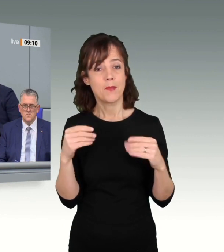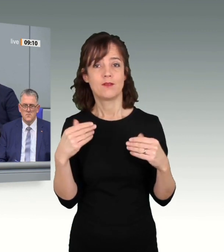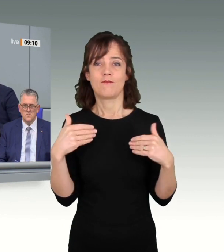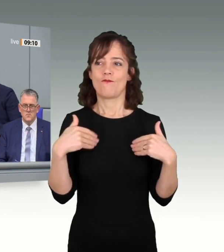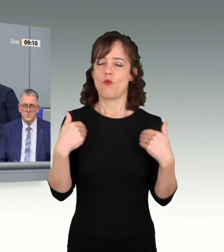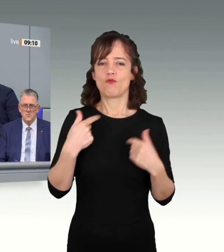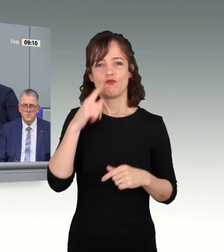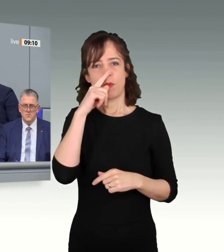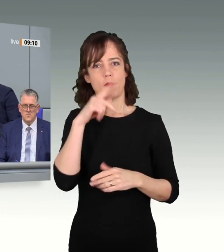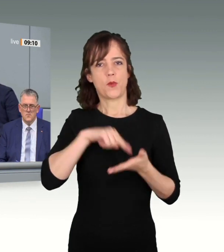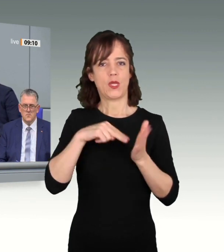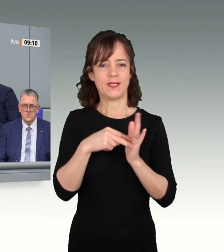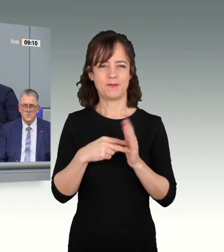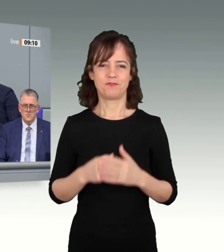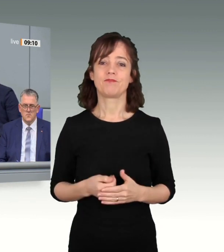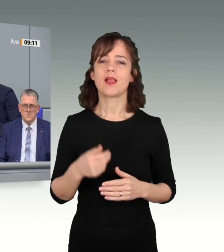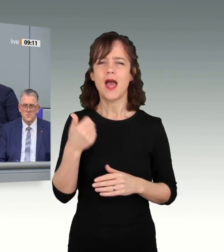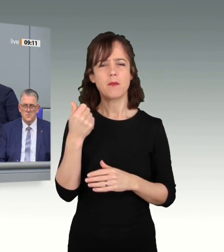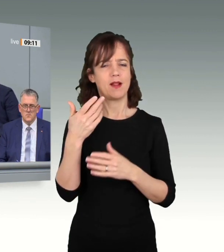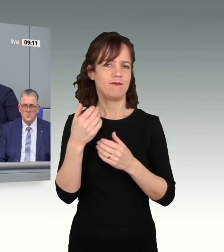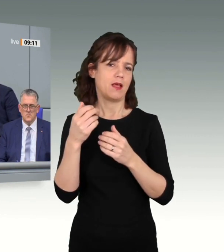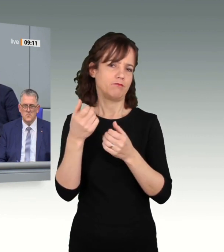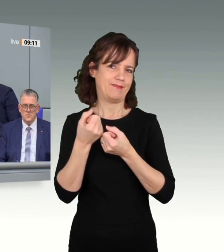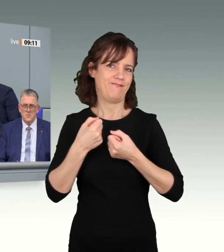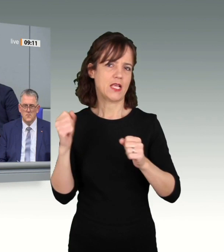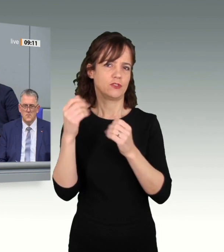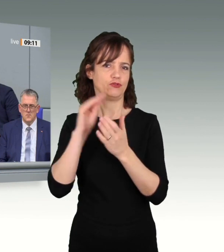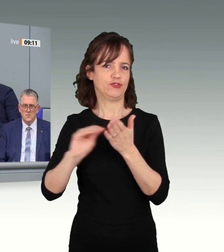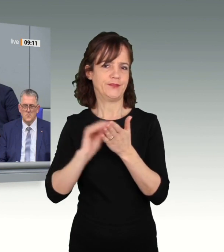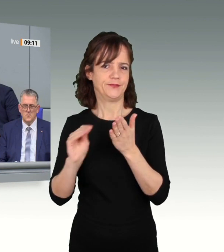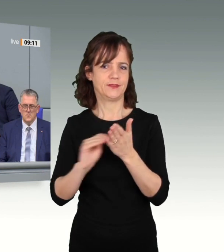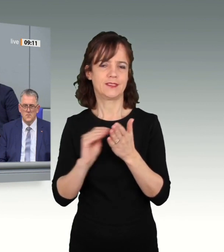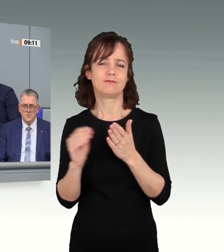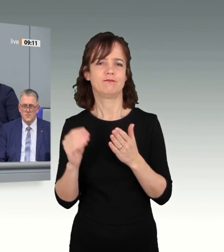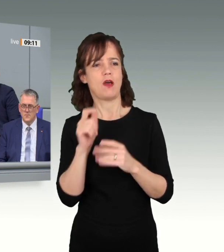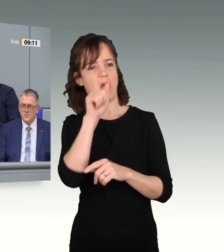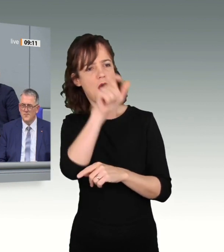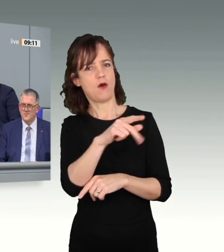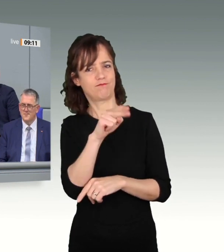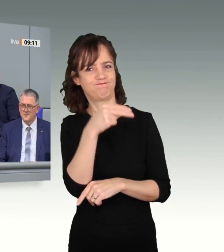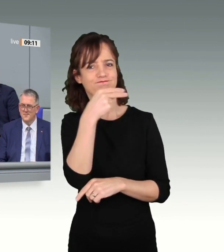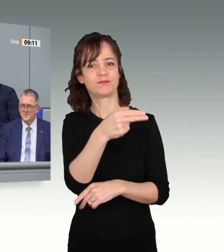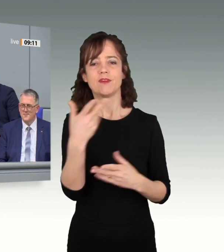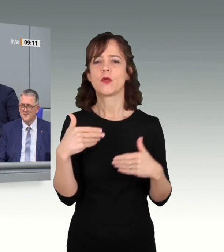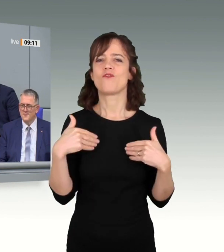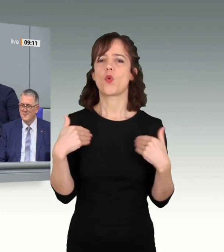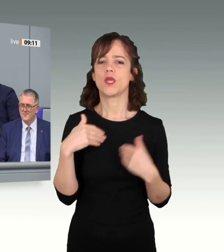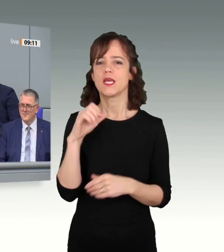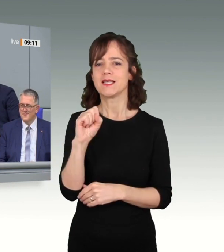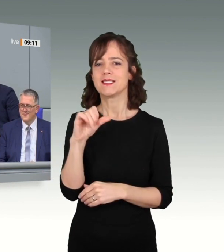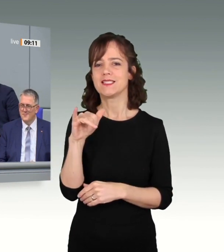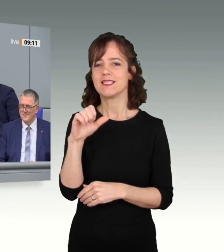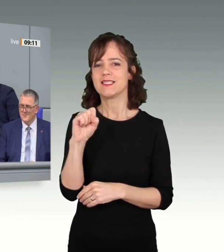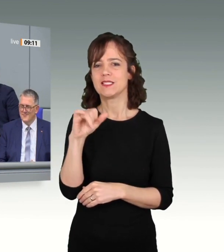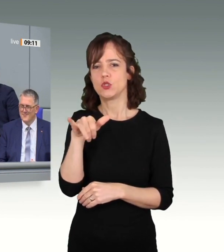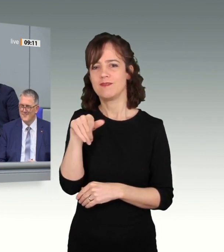Politik. In einer Feststrift wurden Sie einmal als fröhlicher Sisyphus bezitelt. Ich denke, mit dieser Beschreibung